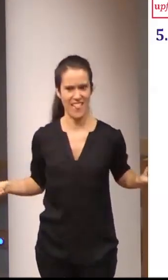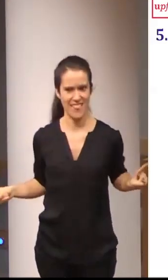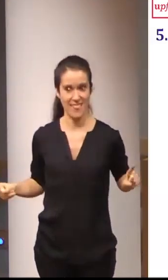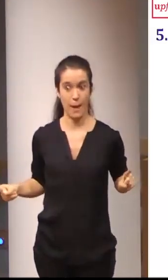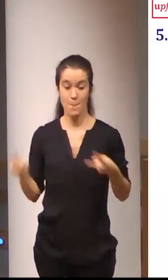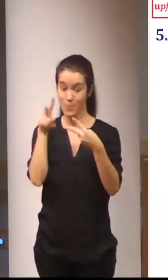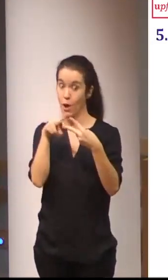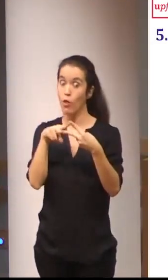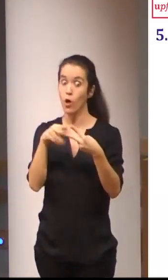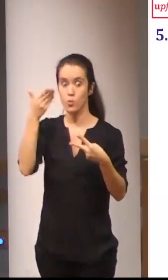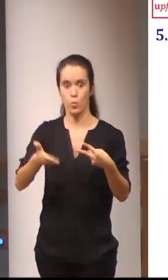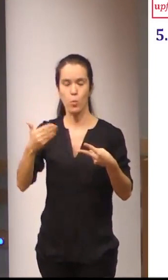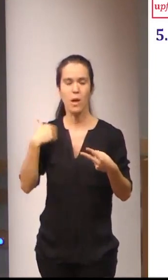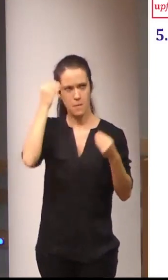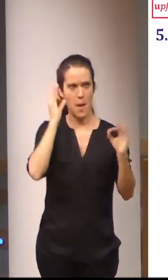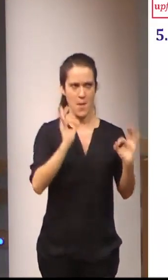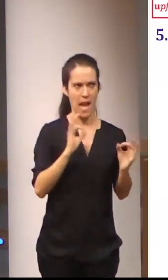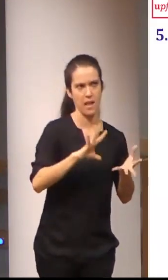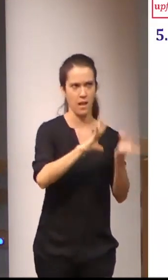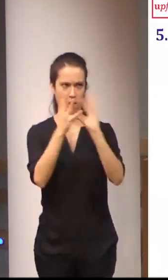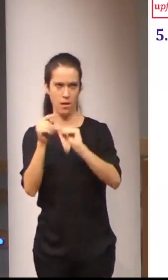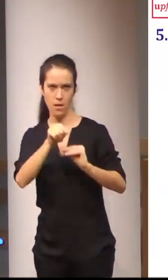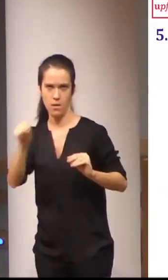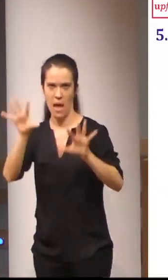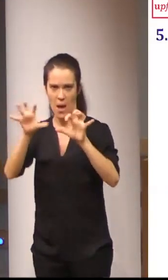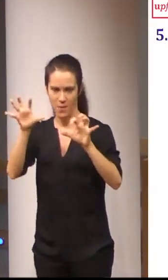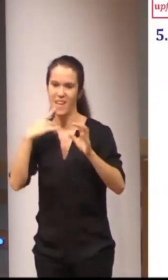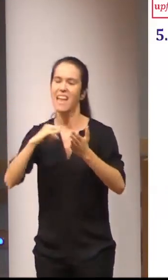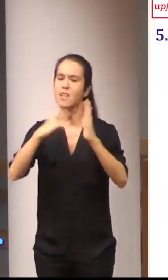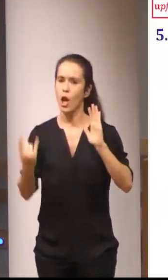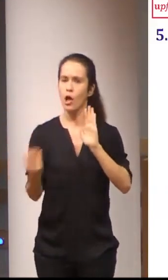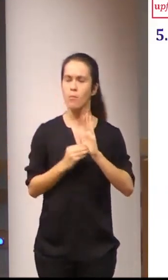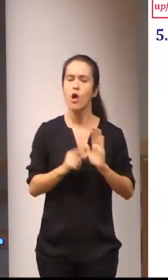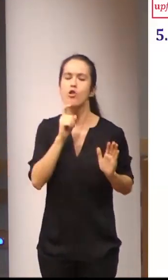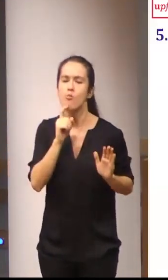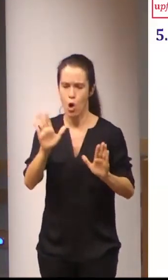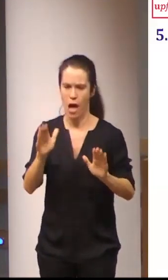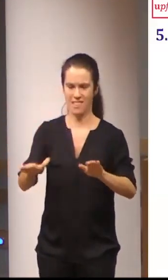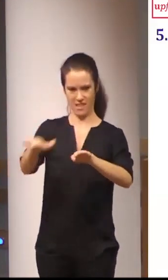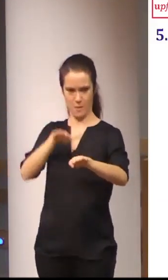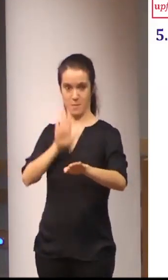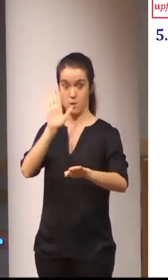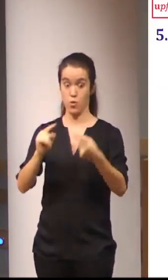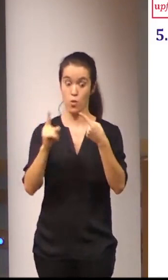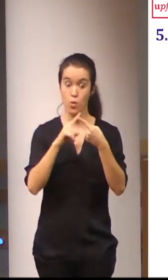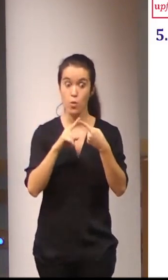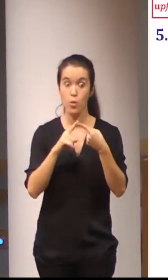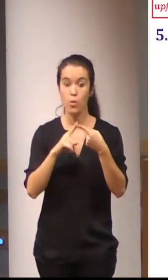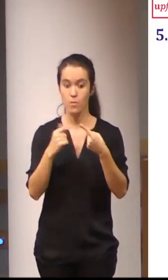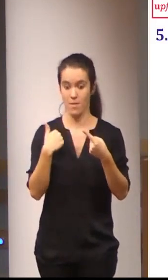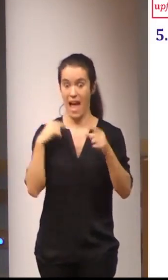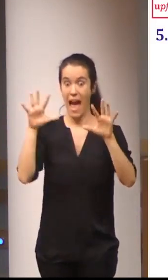debemos plantear antes de introducir de incorporar las tecnologías en estos procesos son uno que parte del